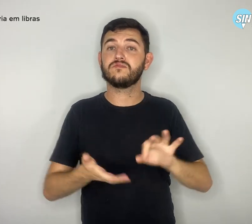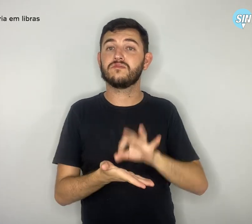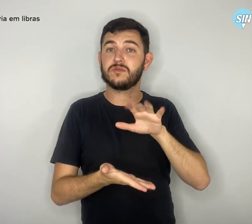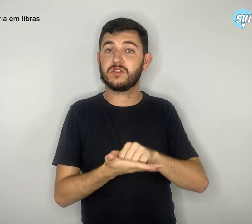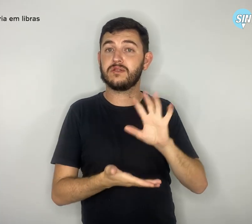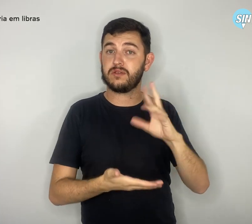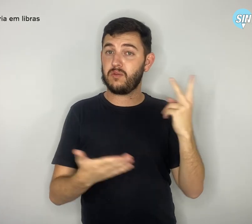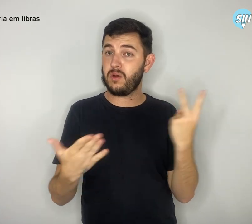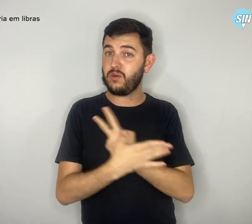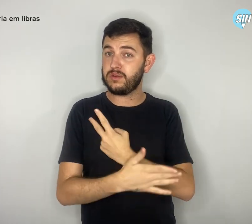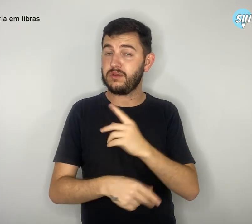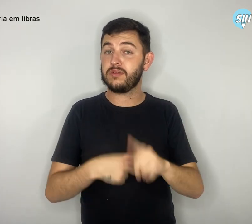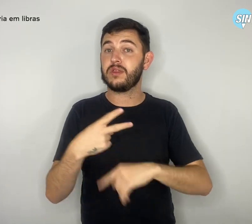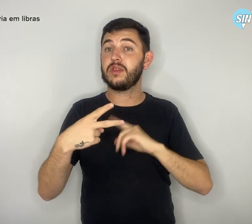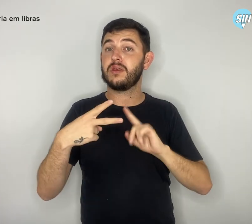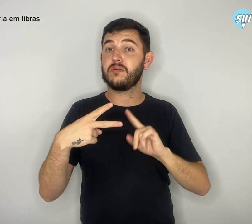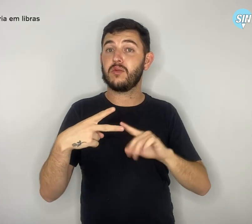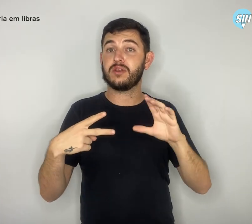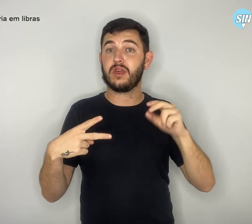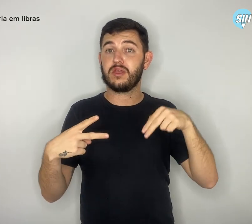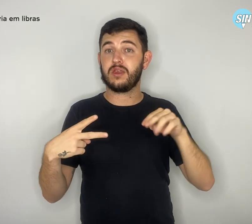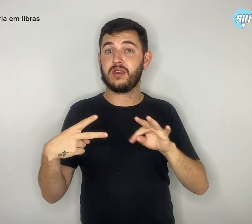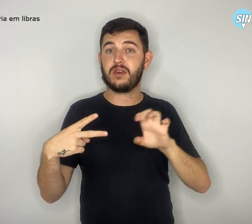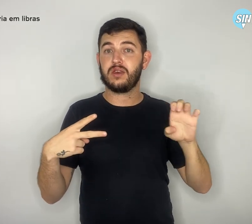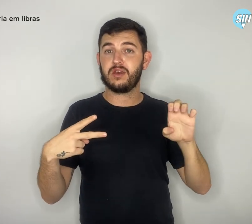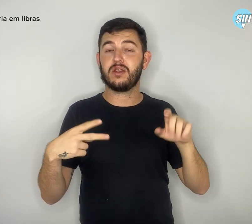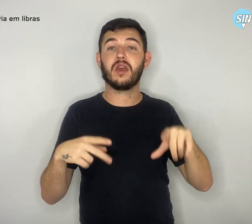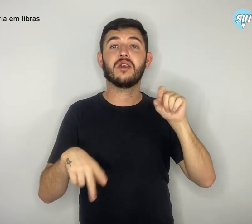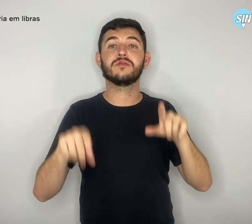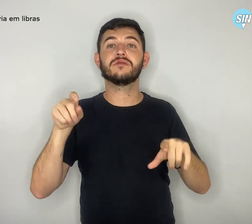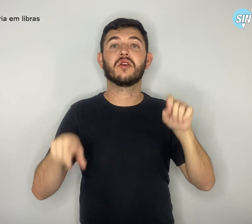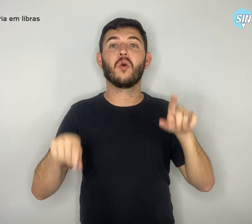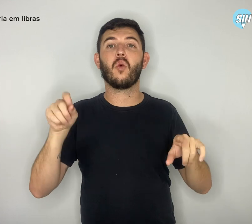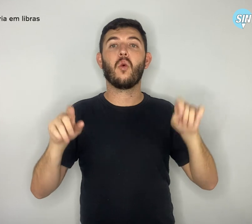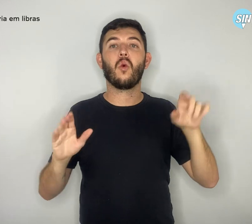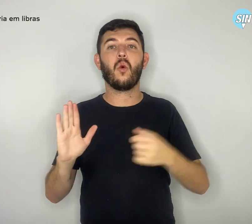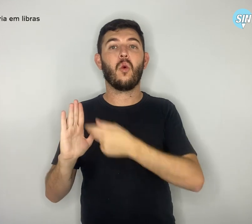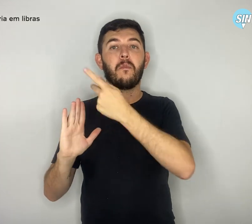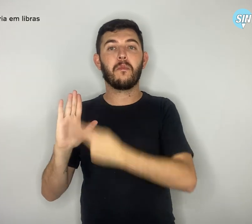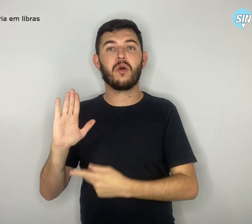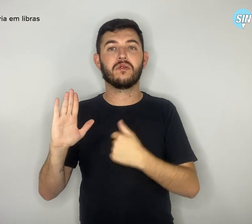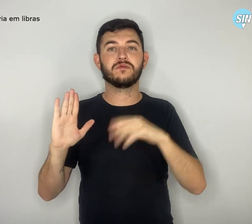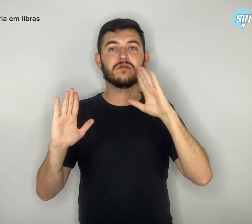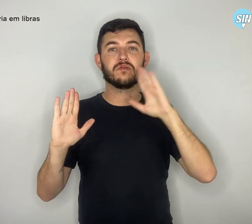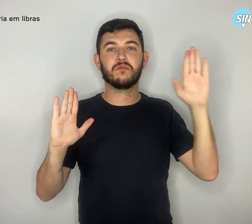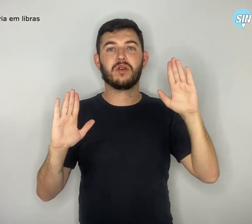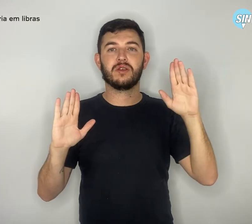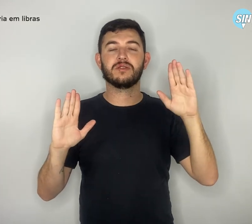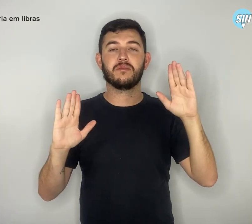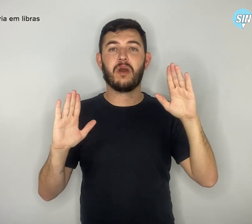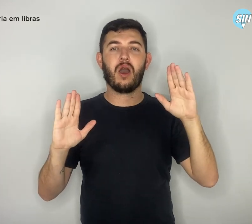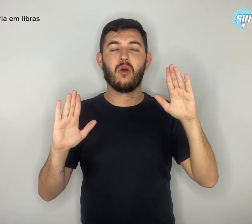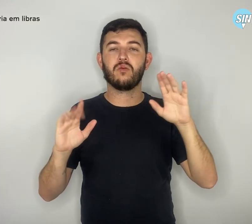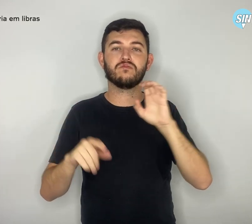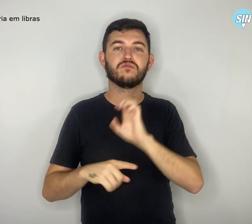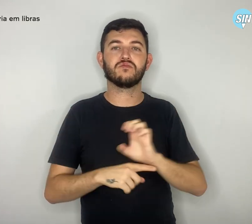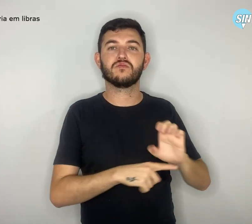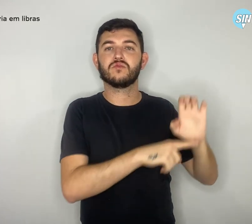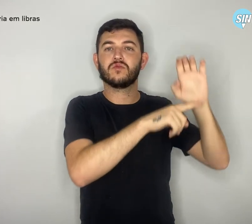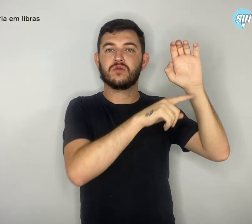seguida, a CNTE escolhe o projeto destaque de cada unidade da federação e